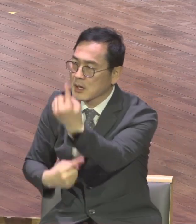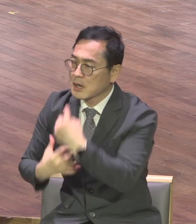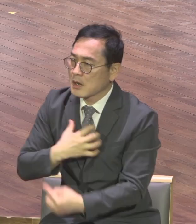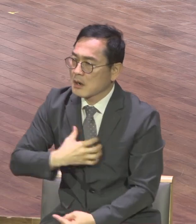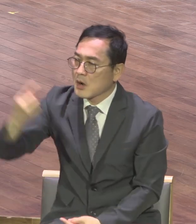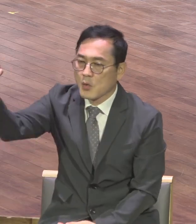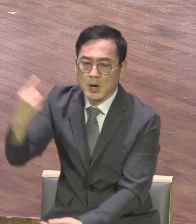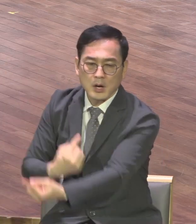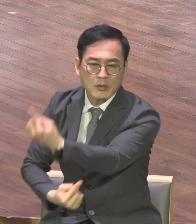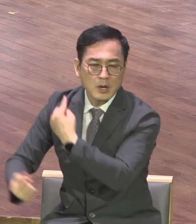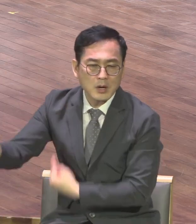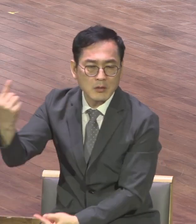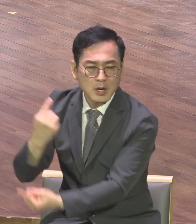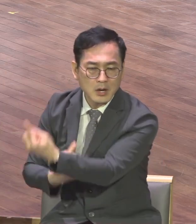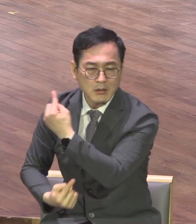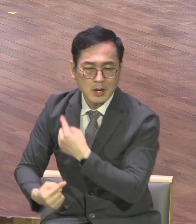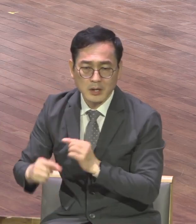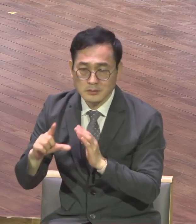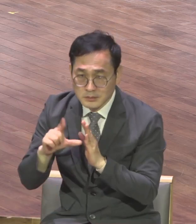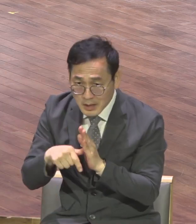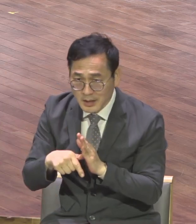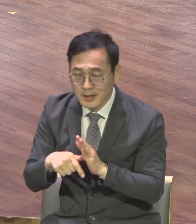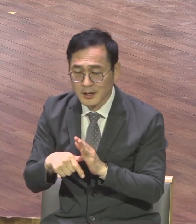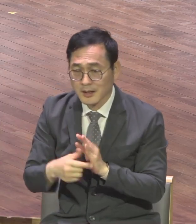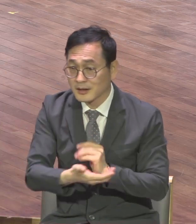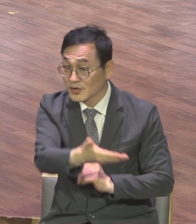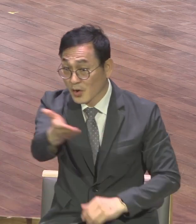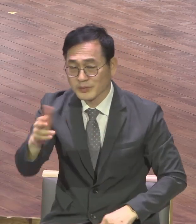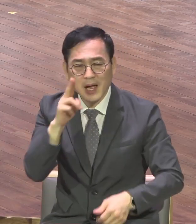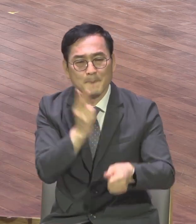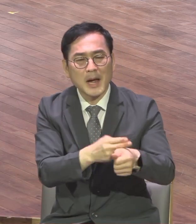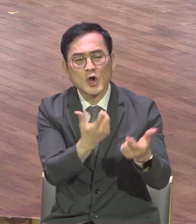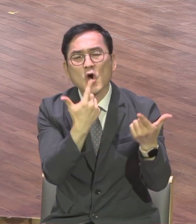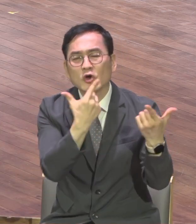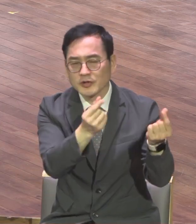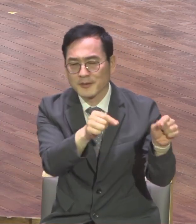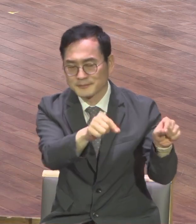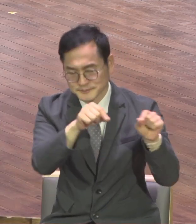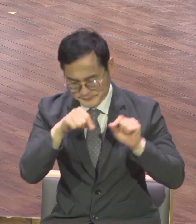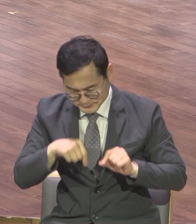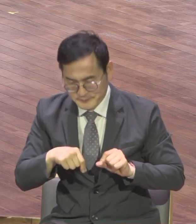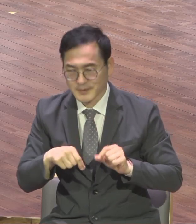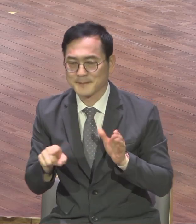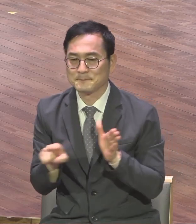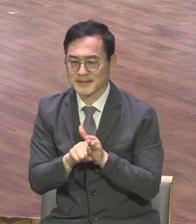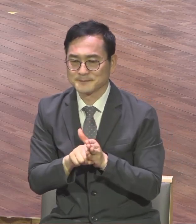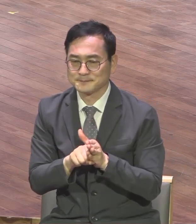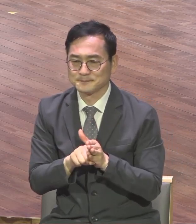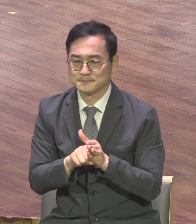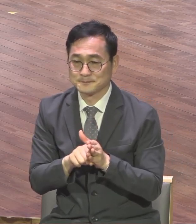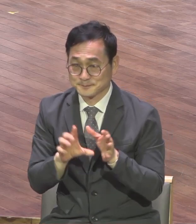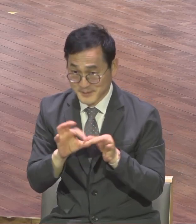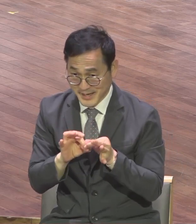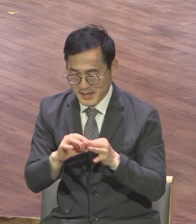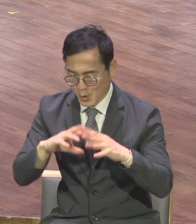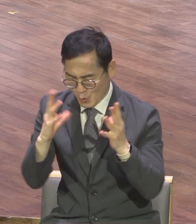이때 영계의 성도는 바울처럼 믿음의 절대 망대를